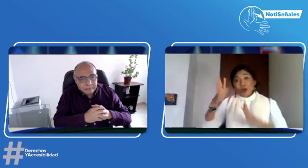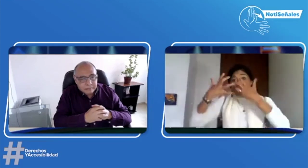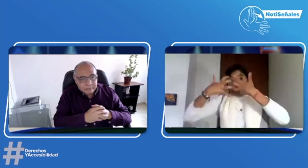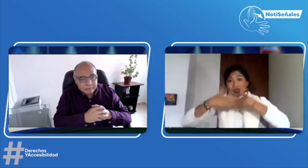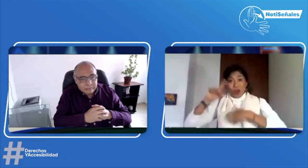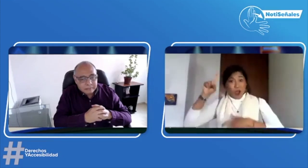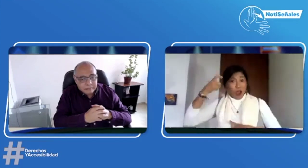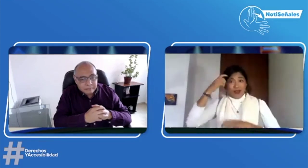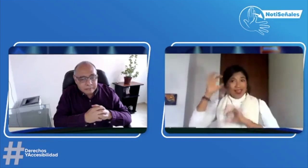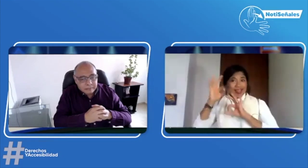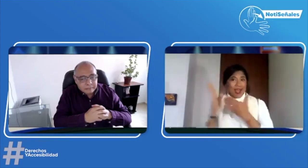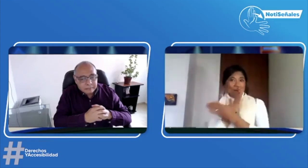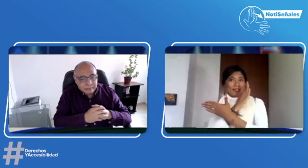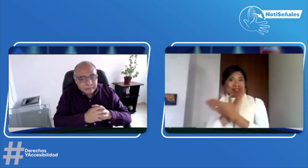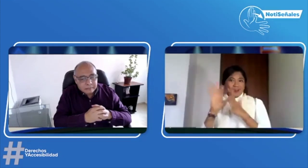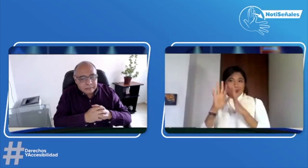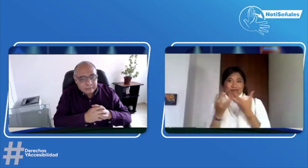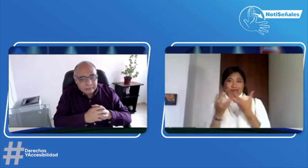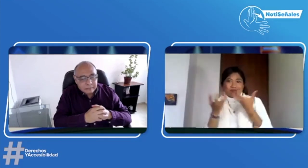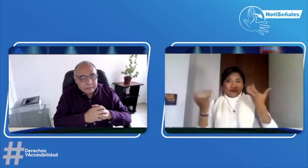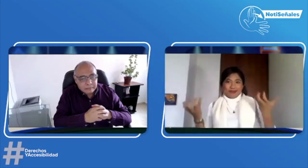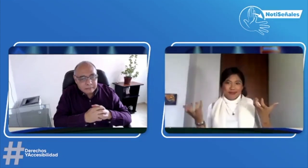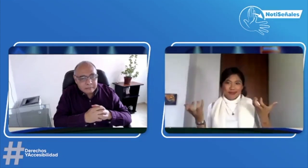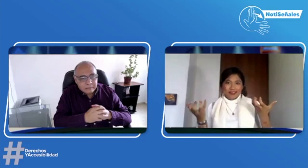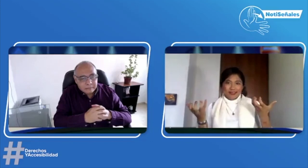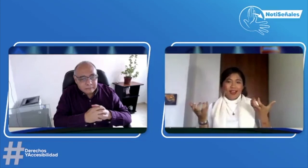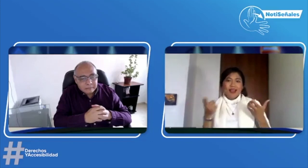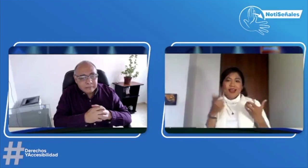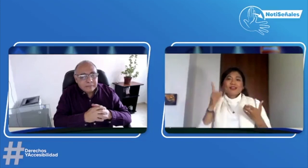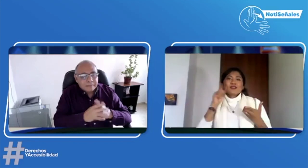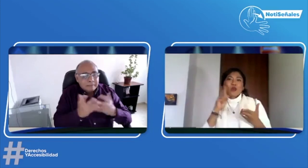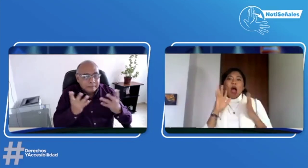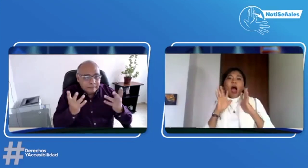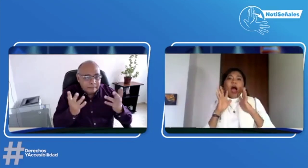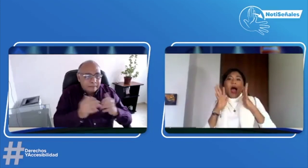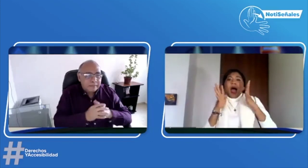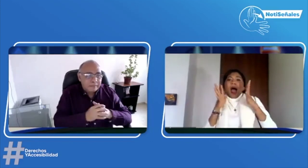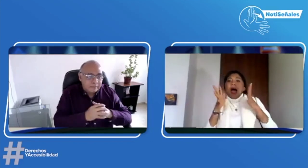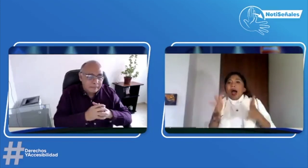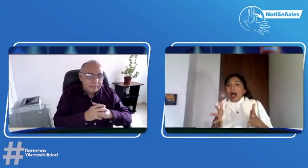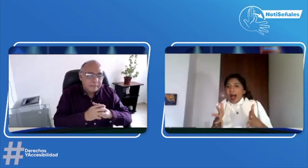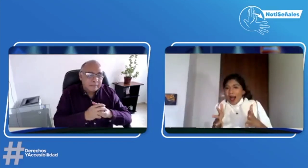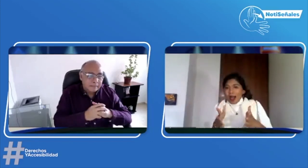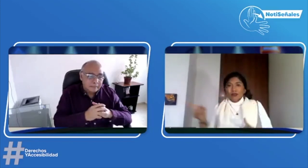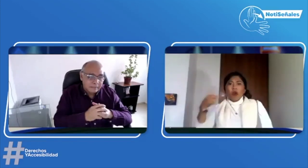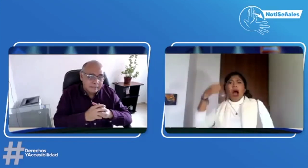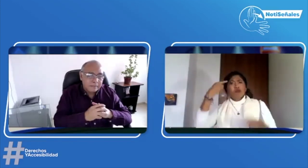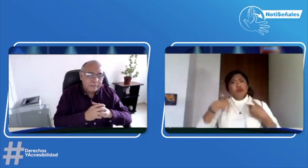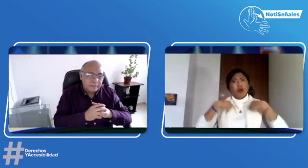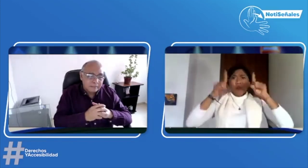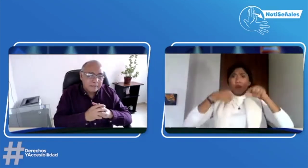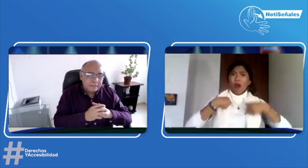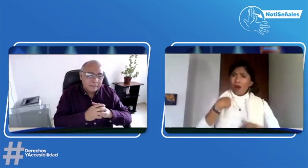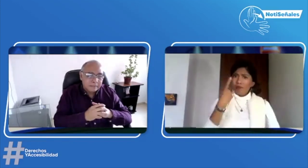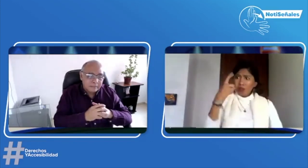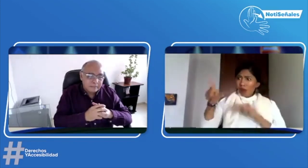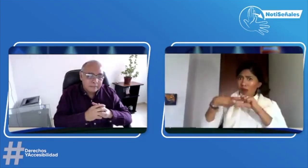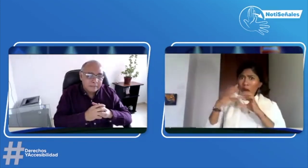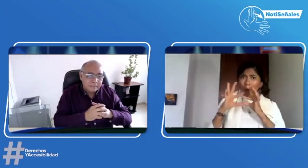gobierno a una empresa privada. Son dos líneas diferentes. Entonces, tener en claro eso, ¿sí?